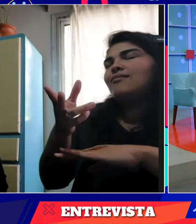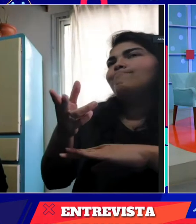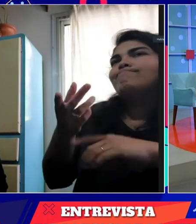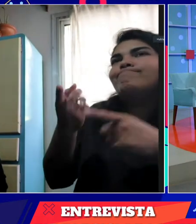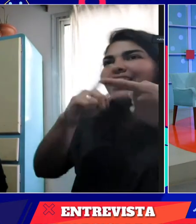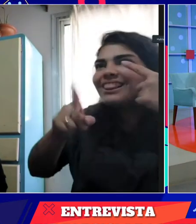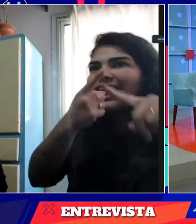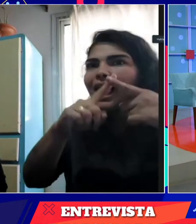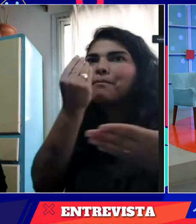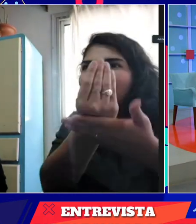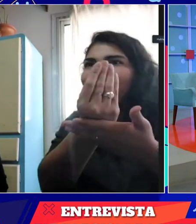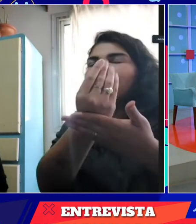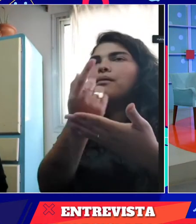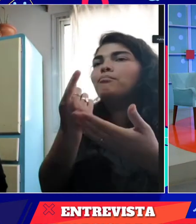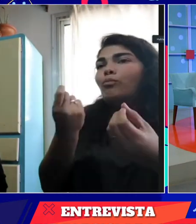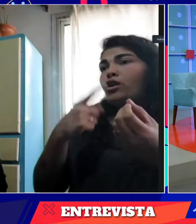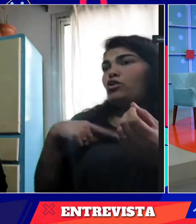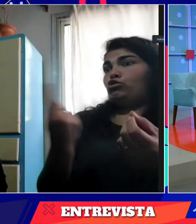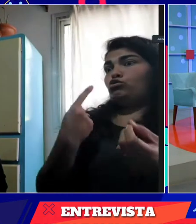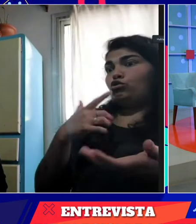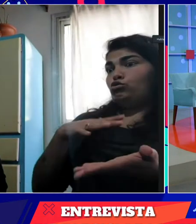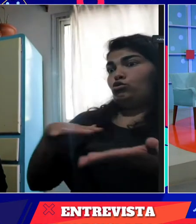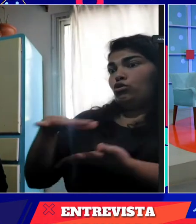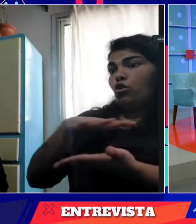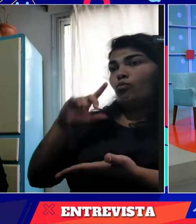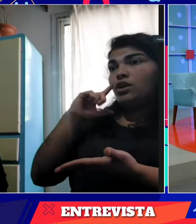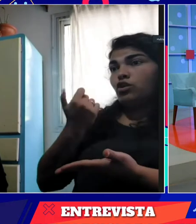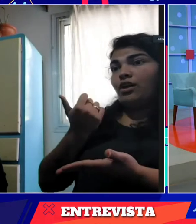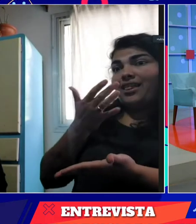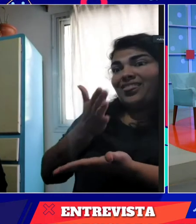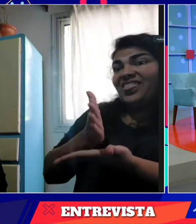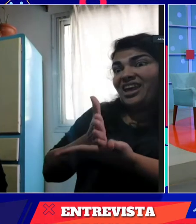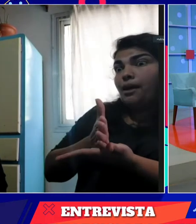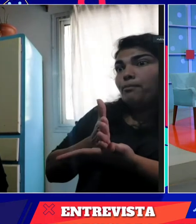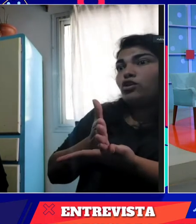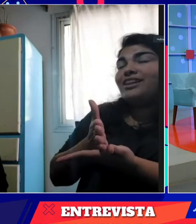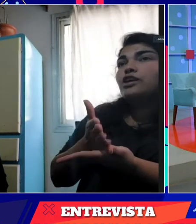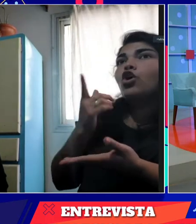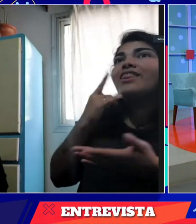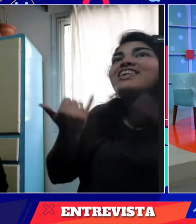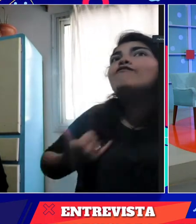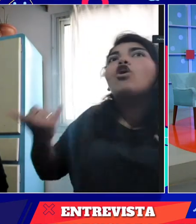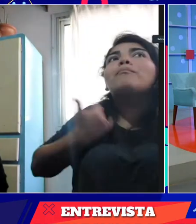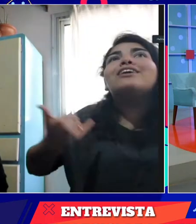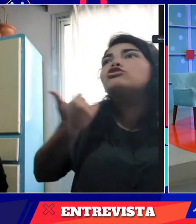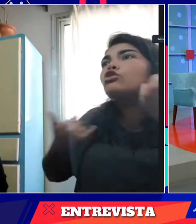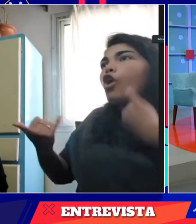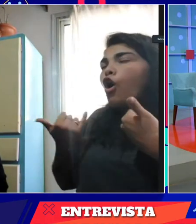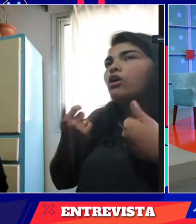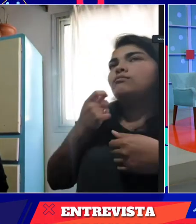accesibilidad, por ejemplo, con intérpretes de lengua de señas, que es un derecho de la comunidad sorda. Tenemos derecho